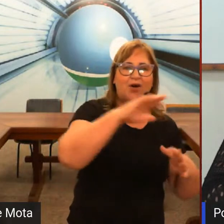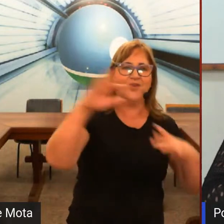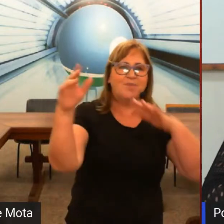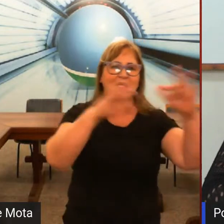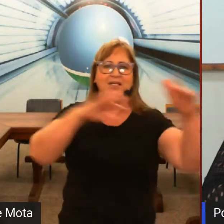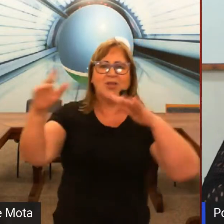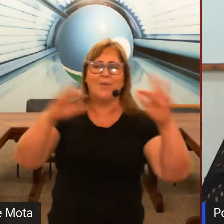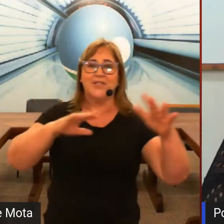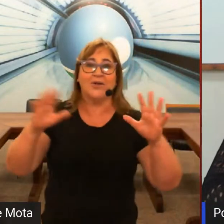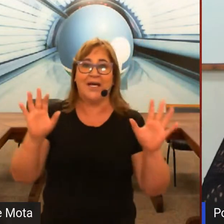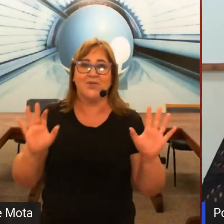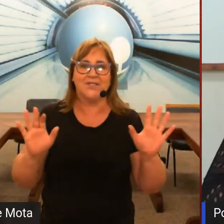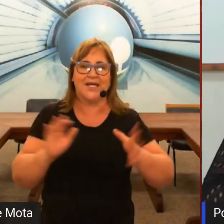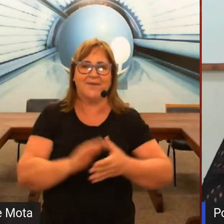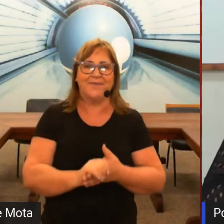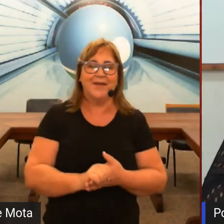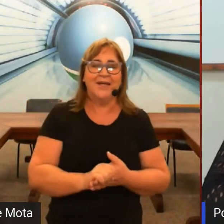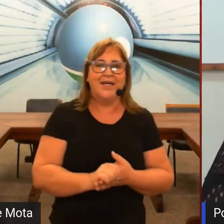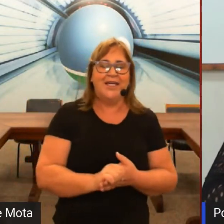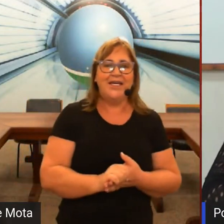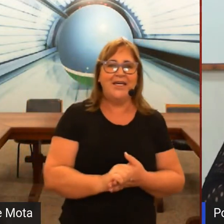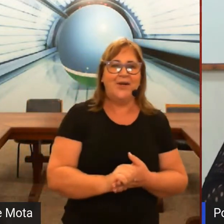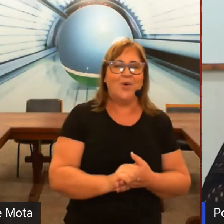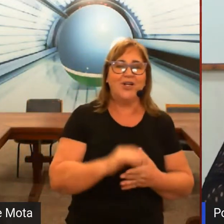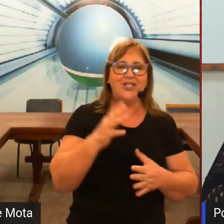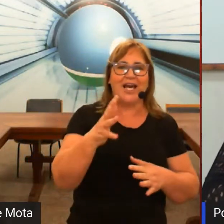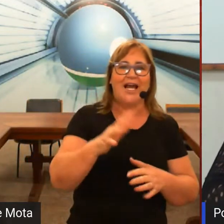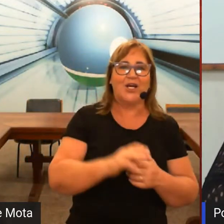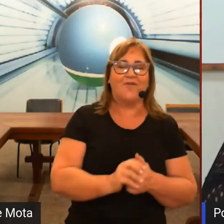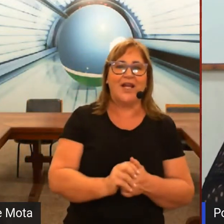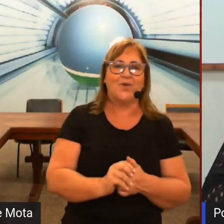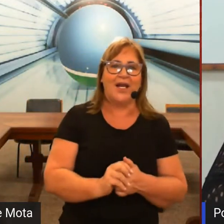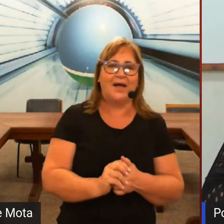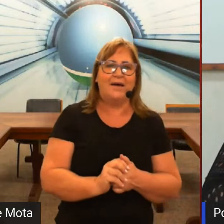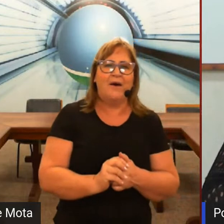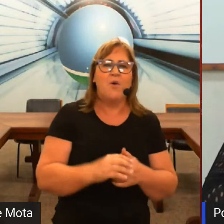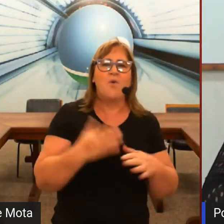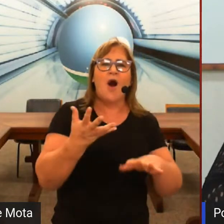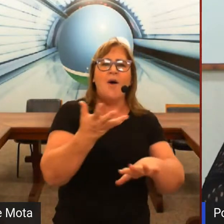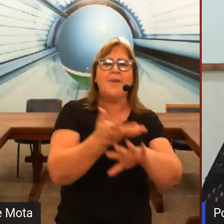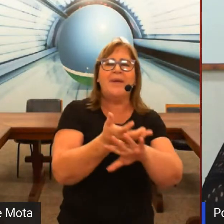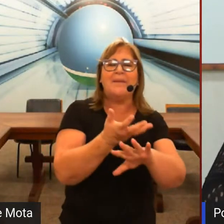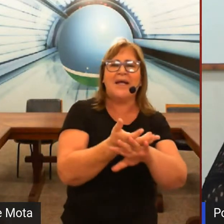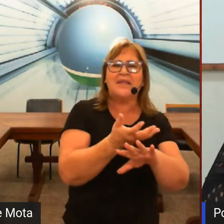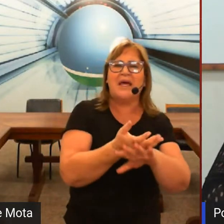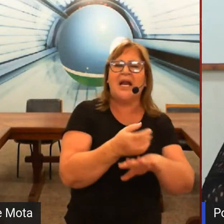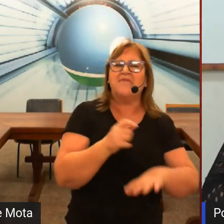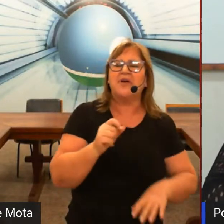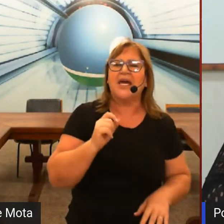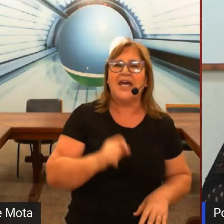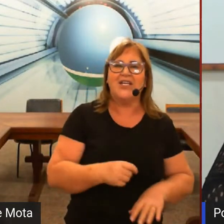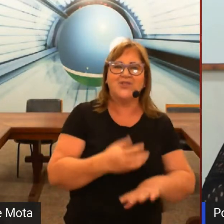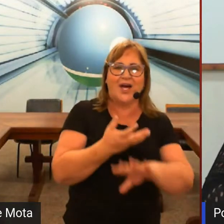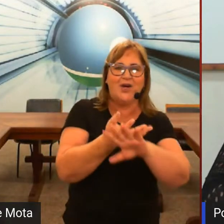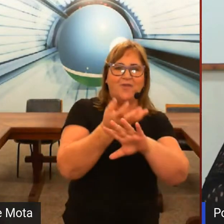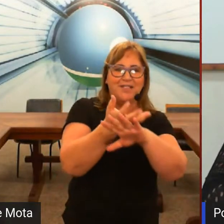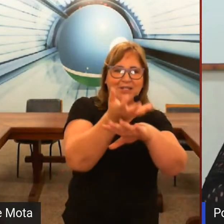que eu fiz os menininhos com a mãozinha eu até assustei e quando eu cheguei lá que eu falei com ela qual a primeira matéria ela falou o que é isso aí eu fiz